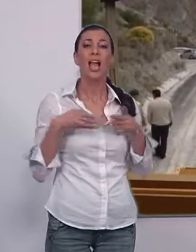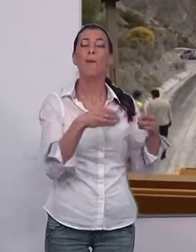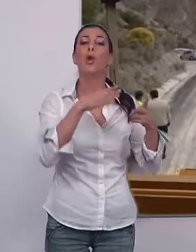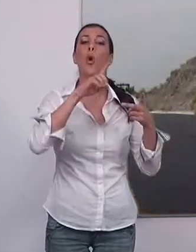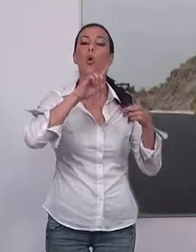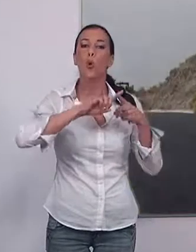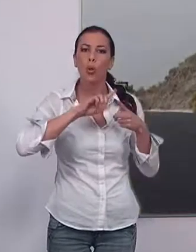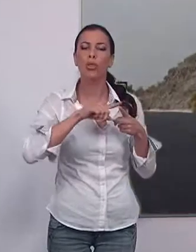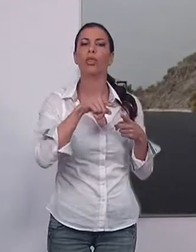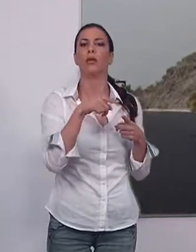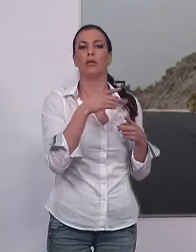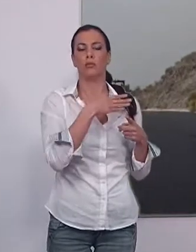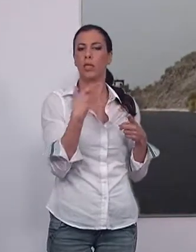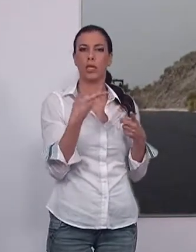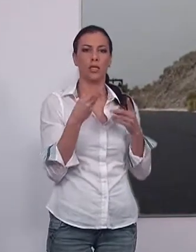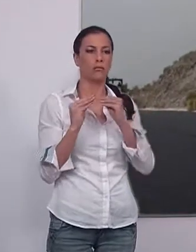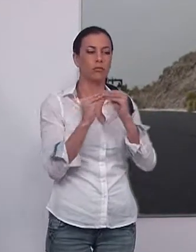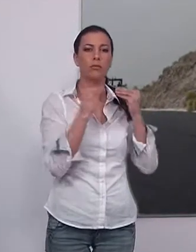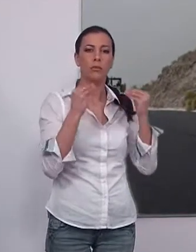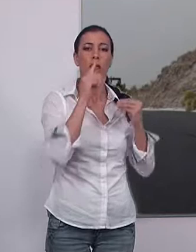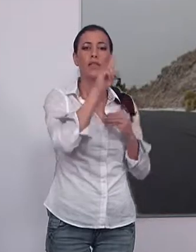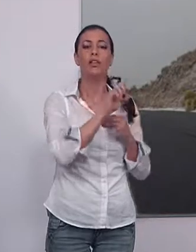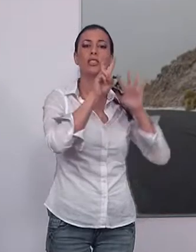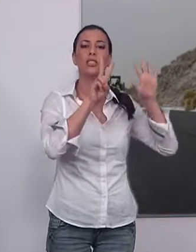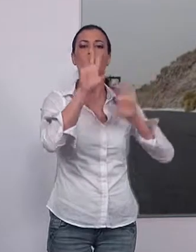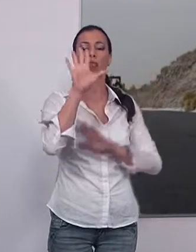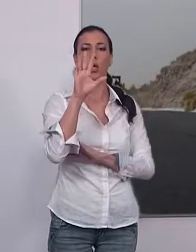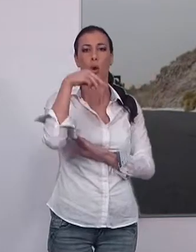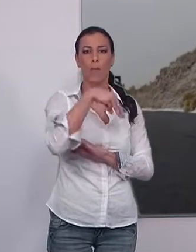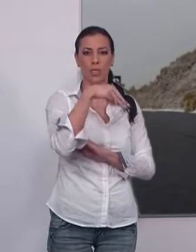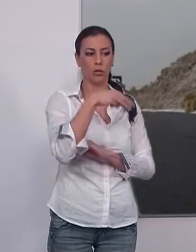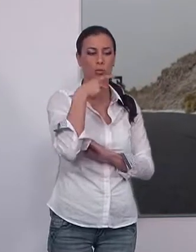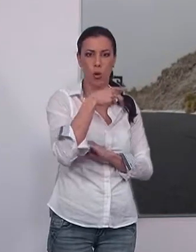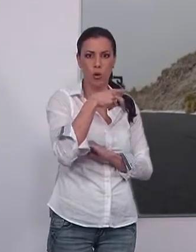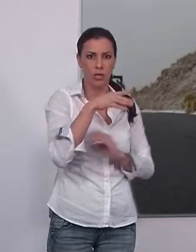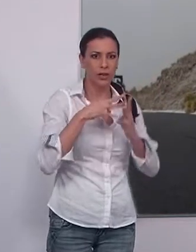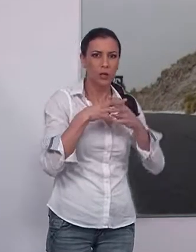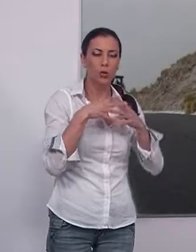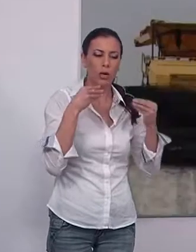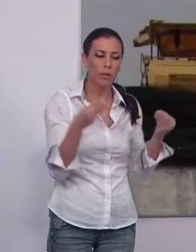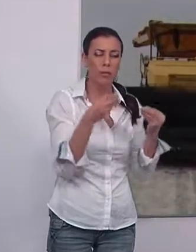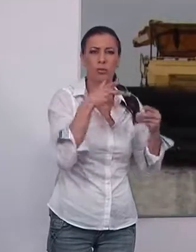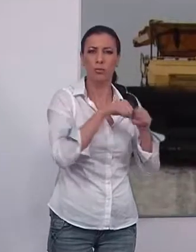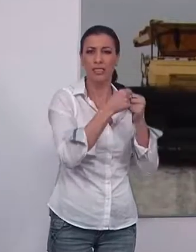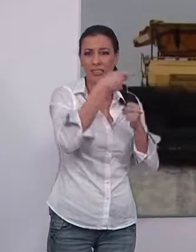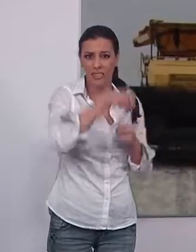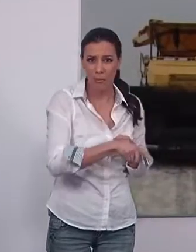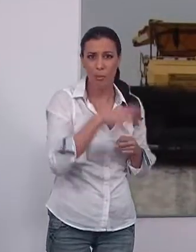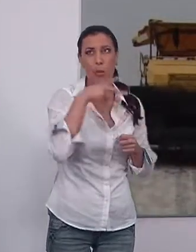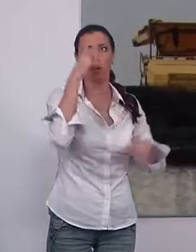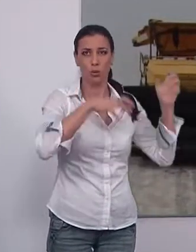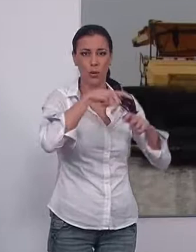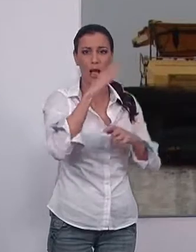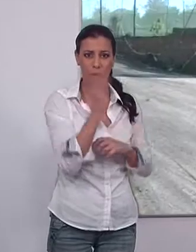en el camino de la cruz, se acondicionarán 175 metros de esta infraestructura, también deteriorada